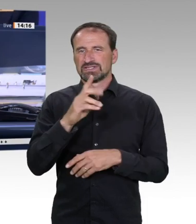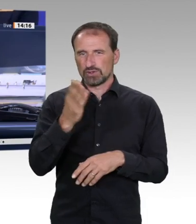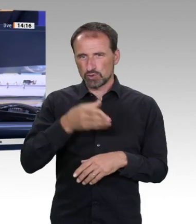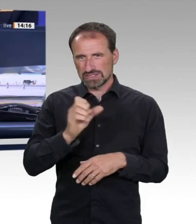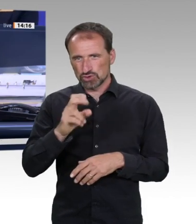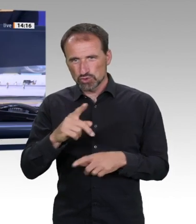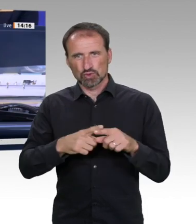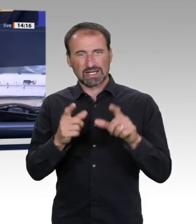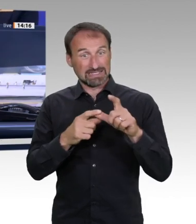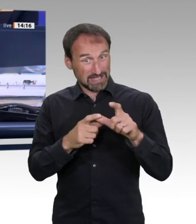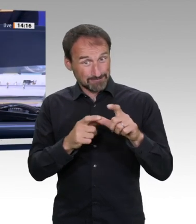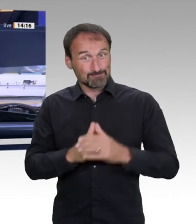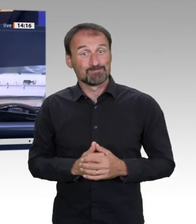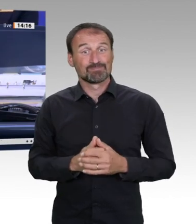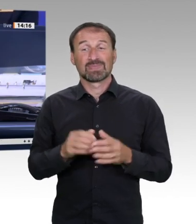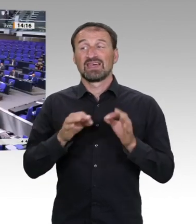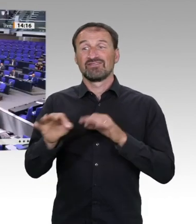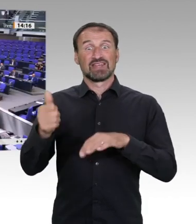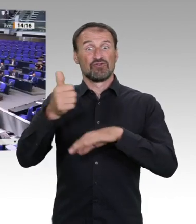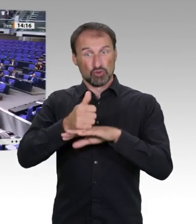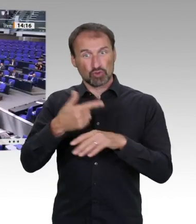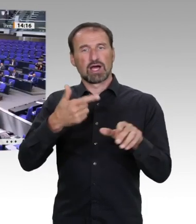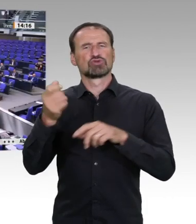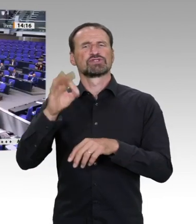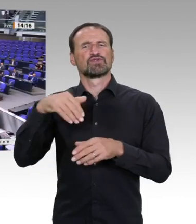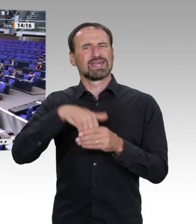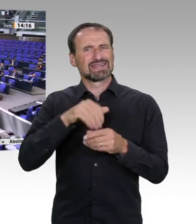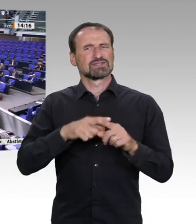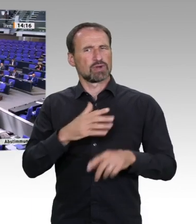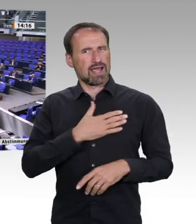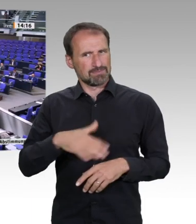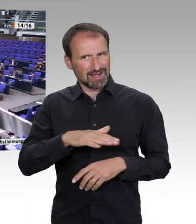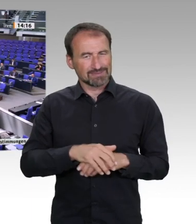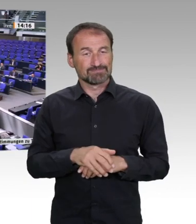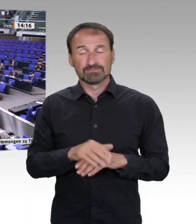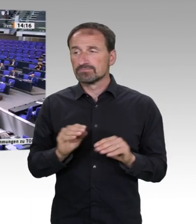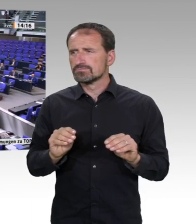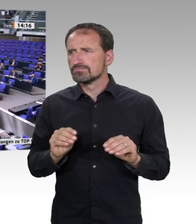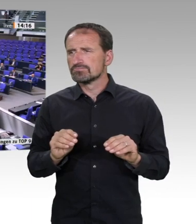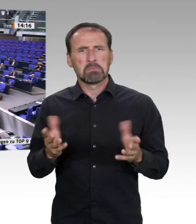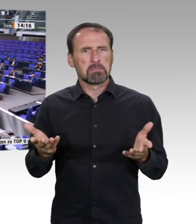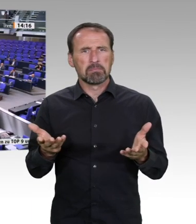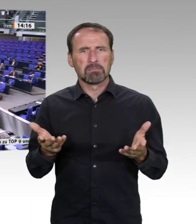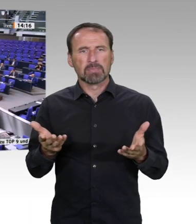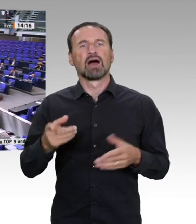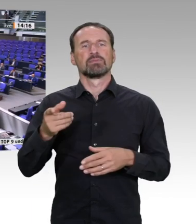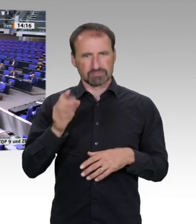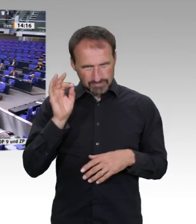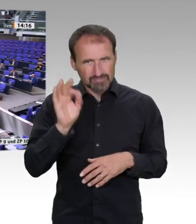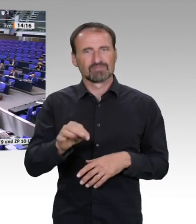zuerst ab. Wer stimmt für diesen Überweisungsvorschlag? Das ist die Fraktion der AfD. Wer stimmt dagegen? Alle übrigen Fraktionen.